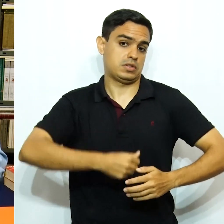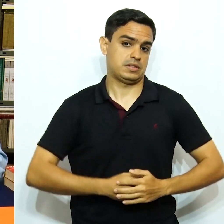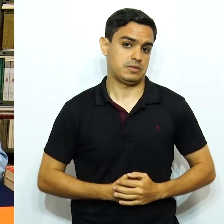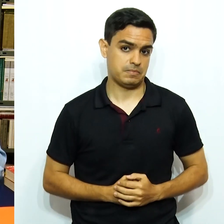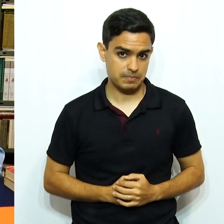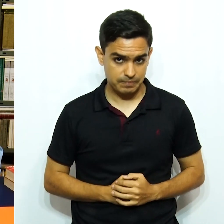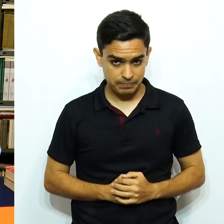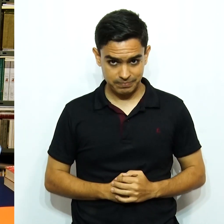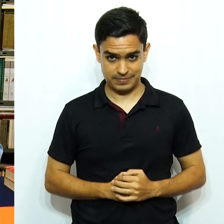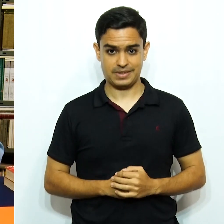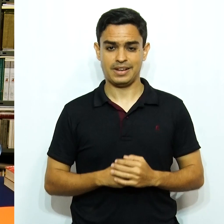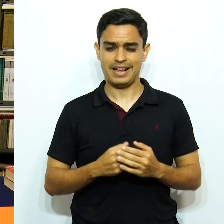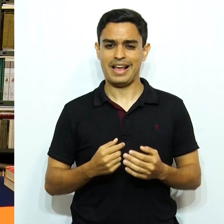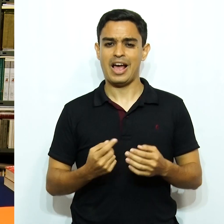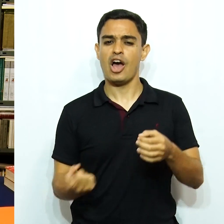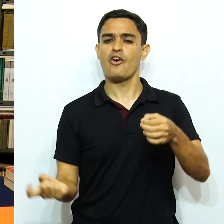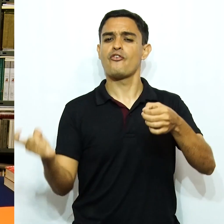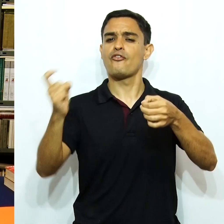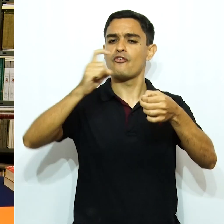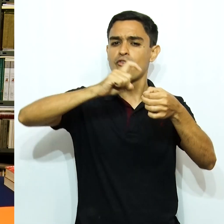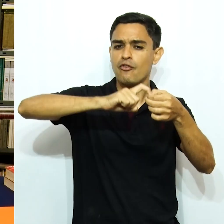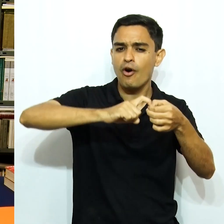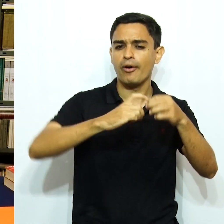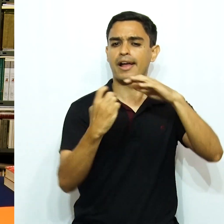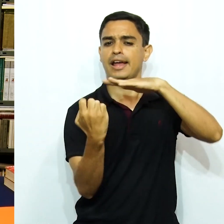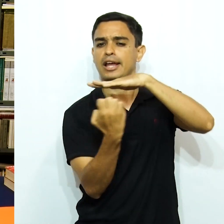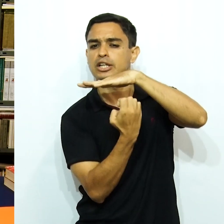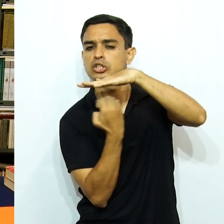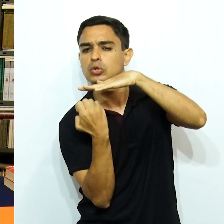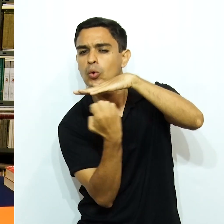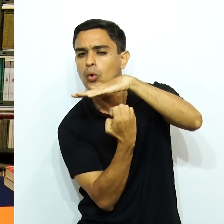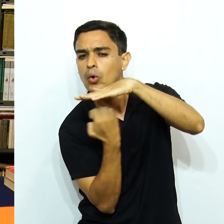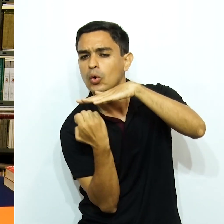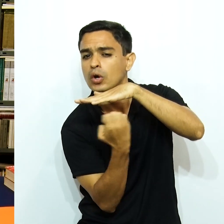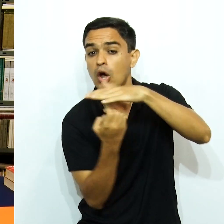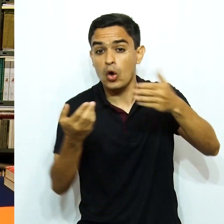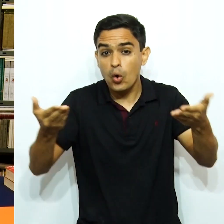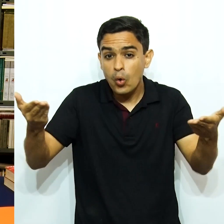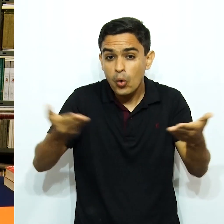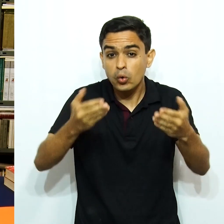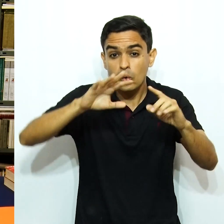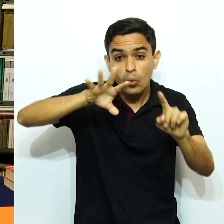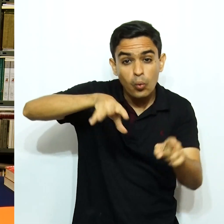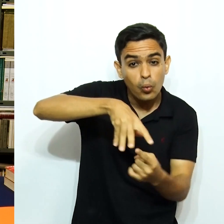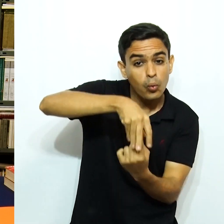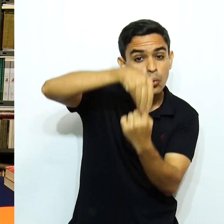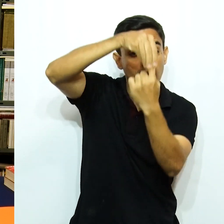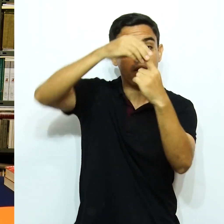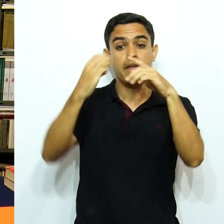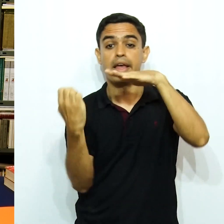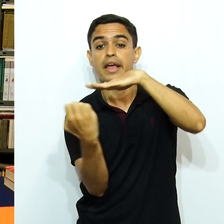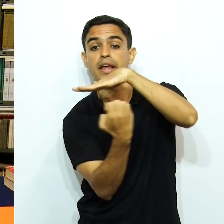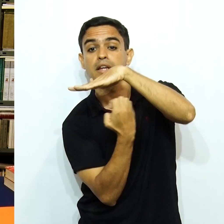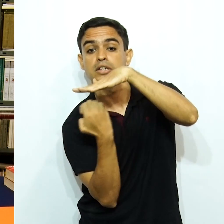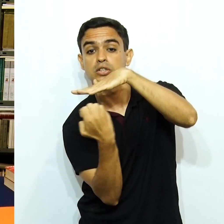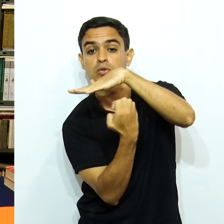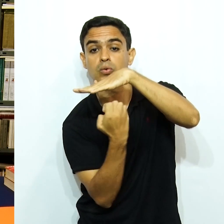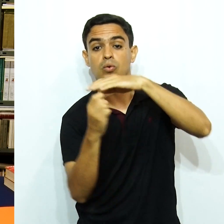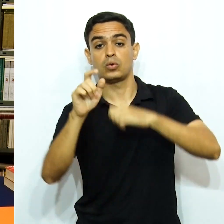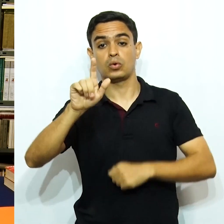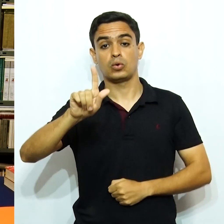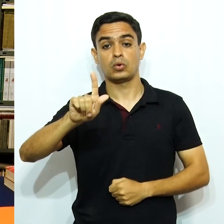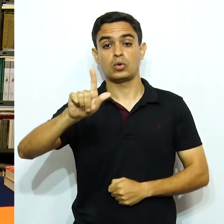nas duas edições seguintes, volta a um volume na editora Melhoramentos, e hoje está no volume único na editora Global,